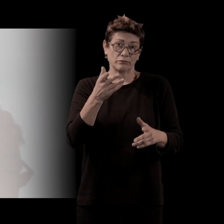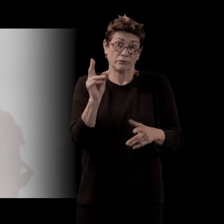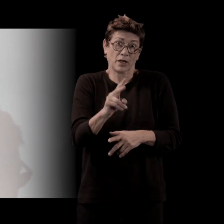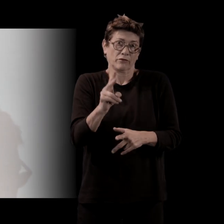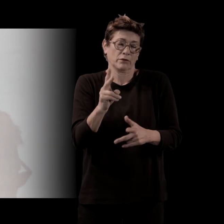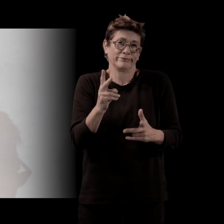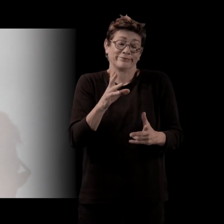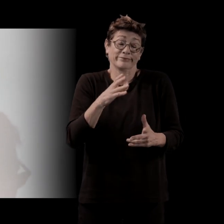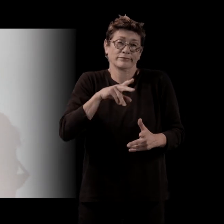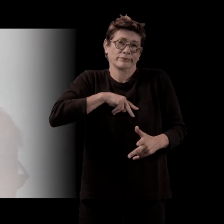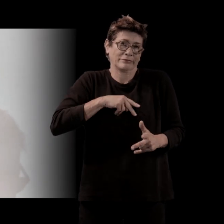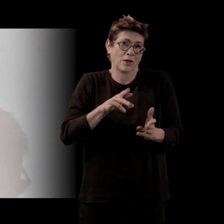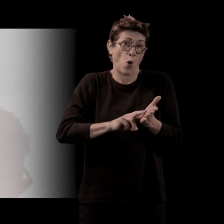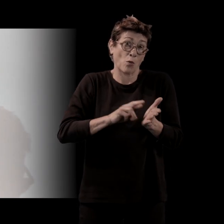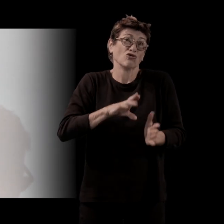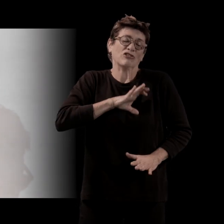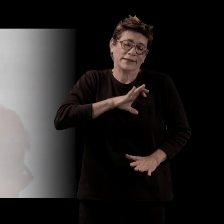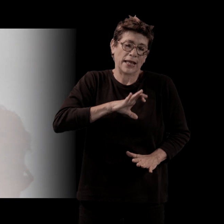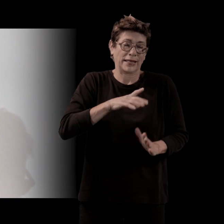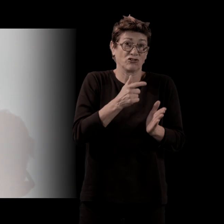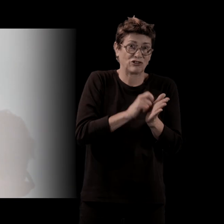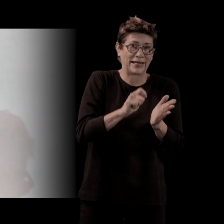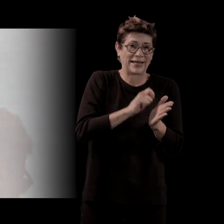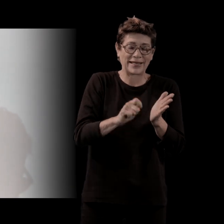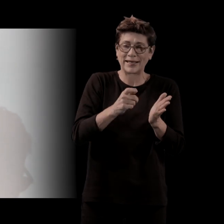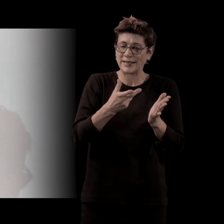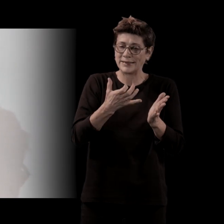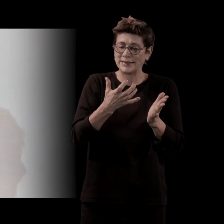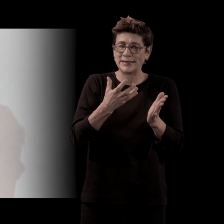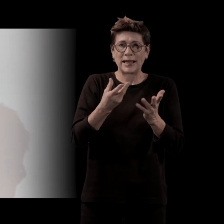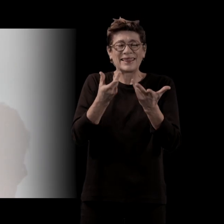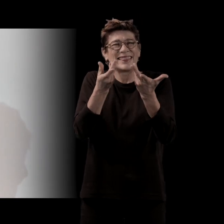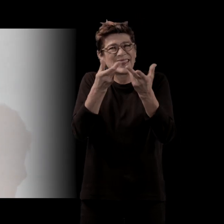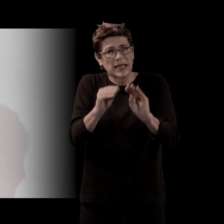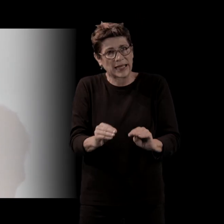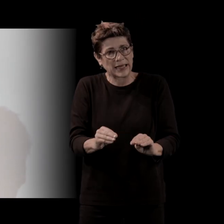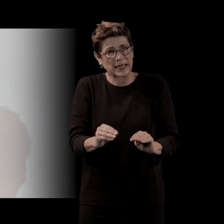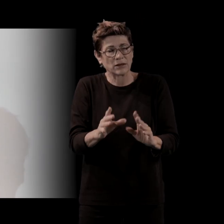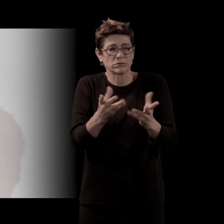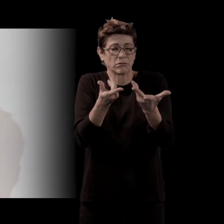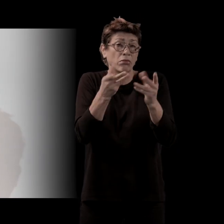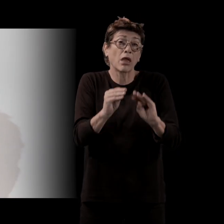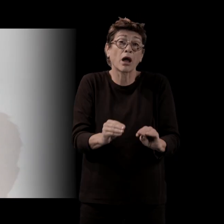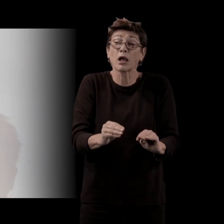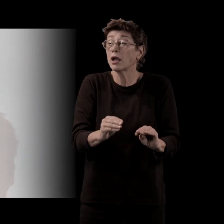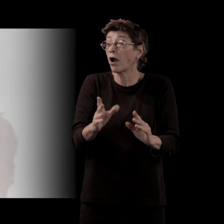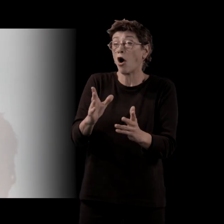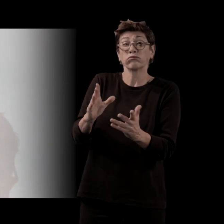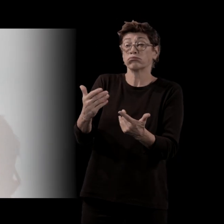faire dans mes romans. Ce n pas seulement de décrire, c raconter comment c'est fait. C'est de